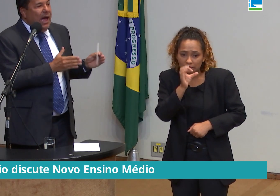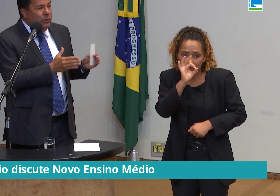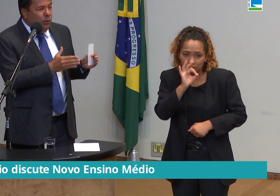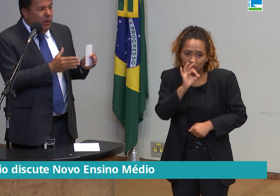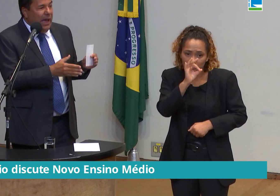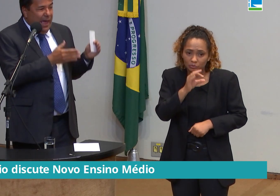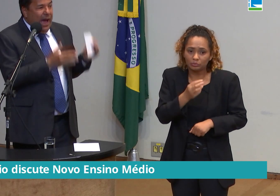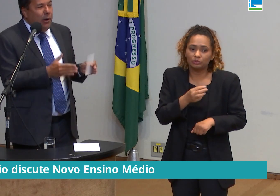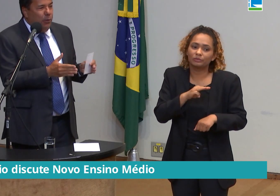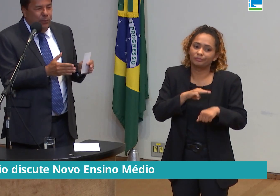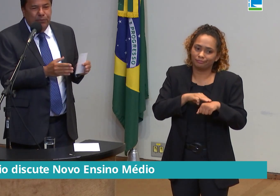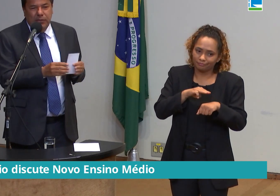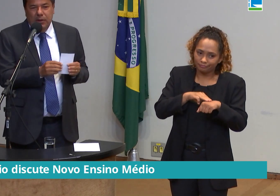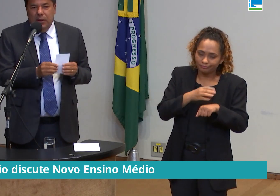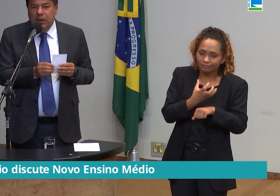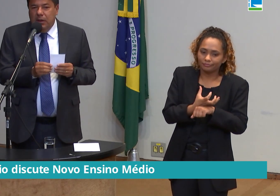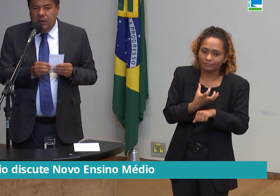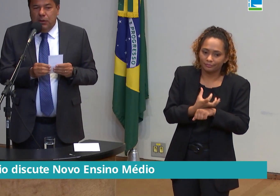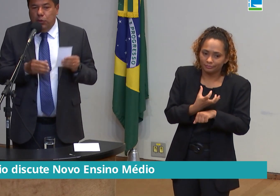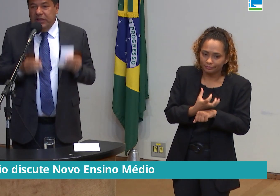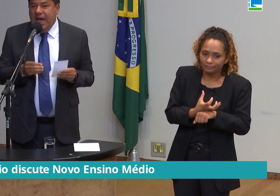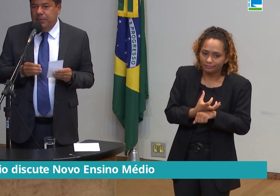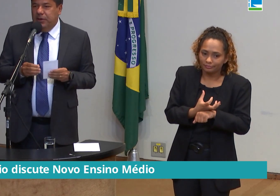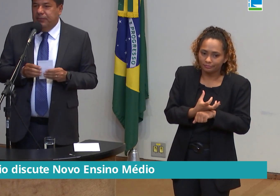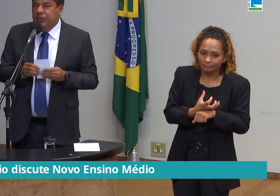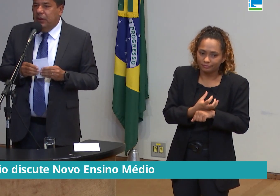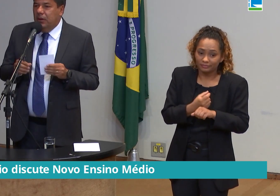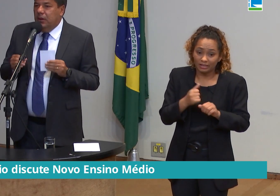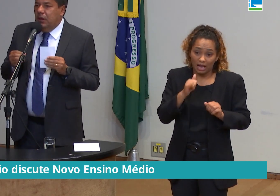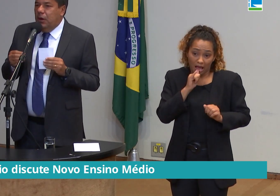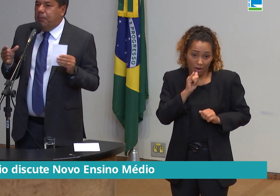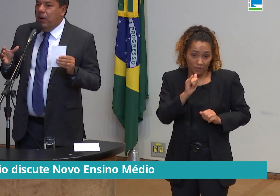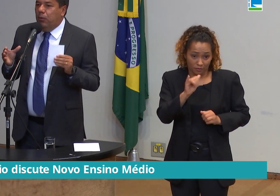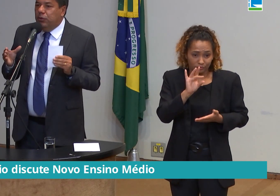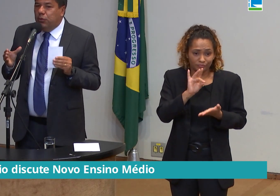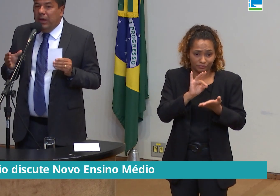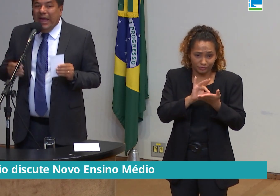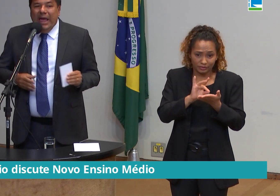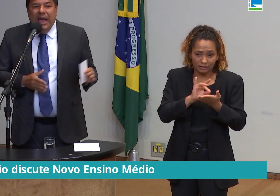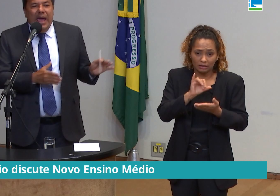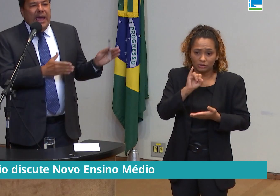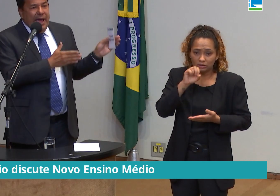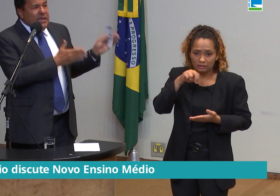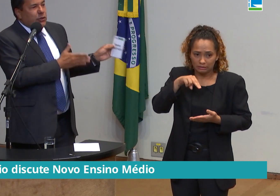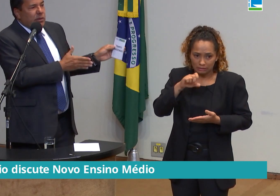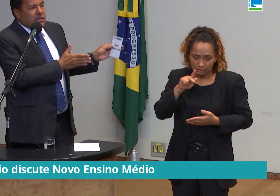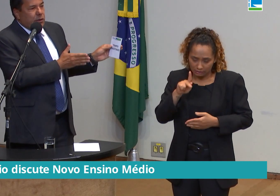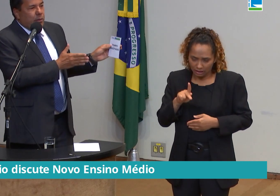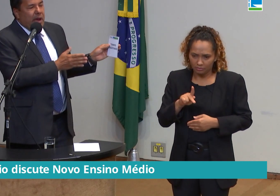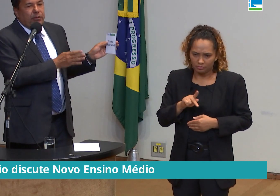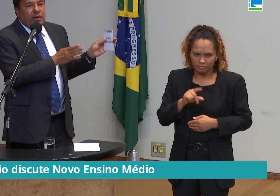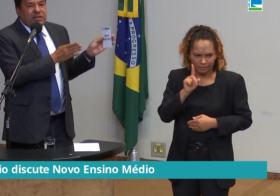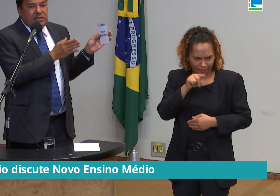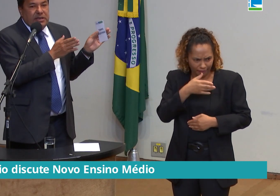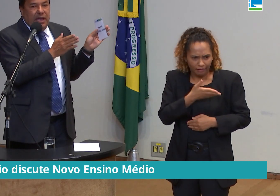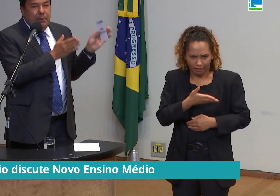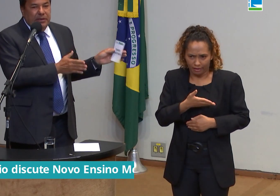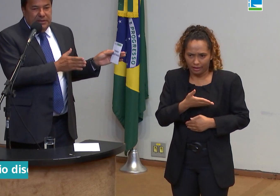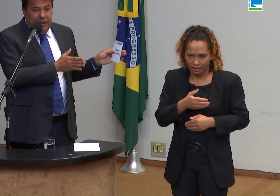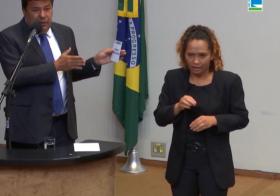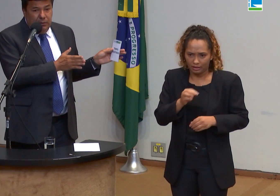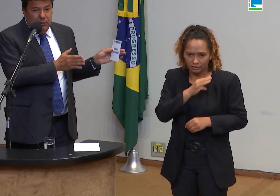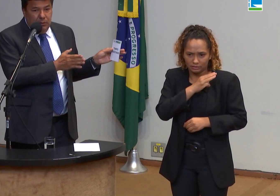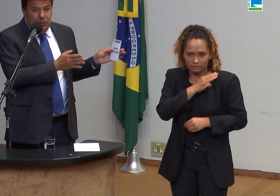Esse é um dado real do IDEB. Eu pergunto, é esse o ensino médio que se